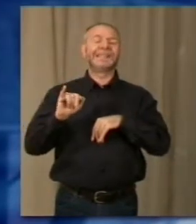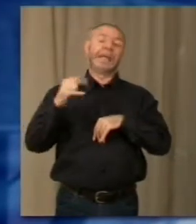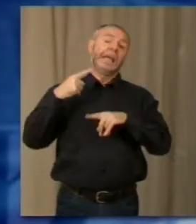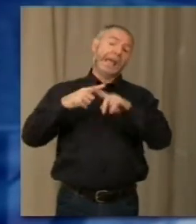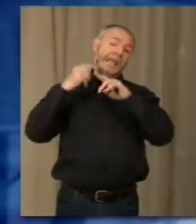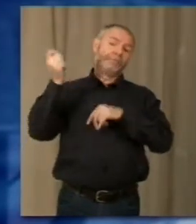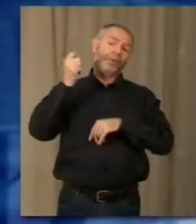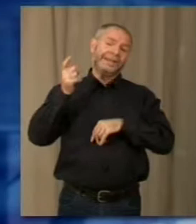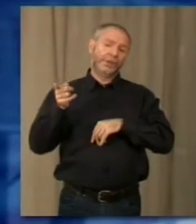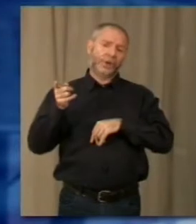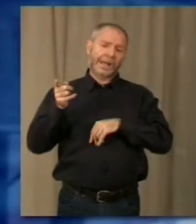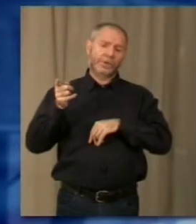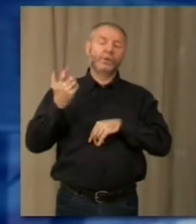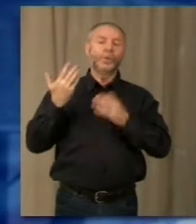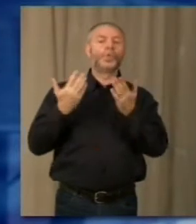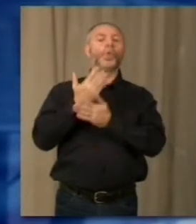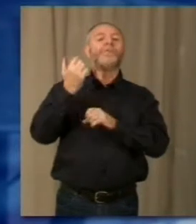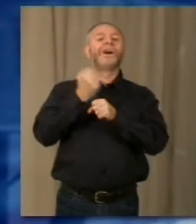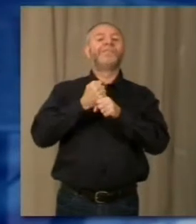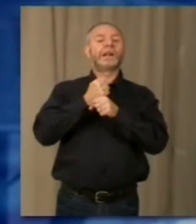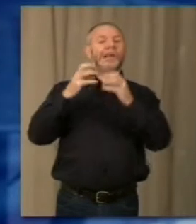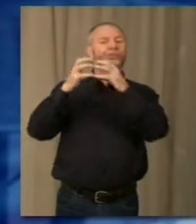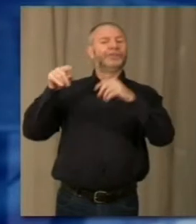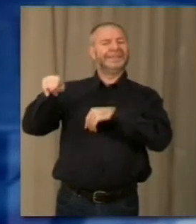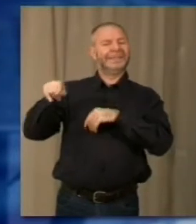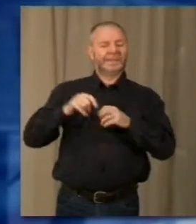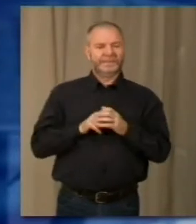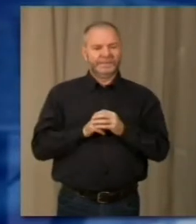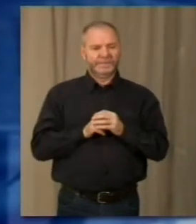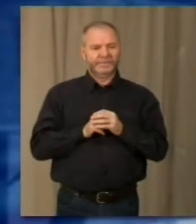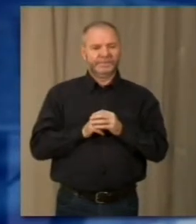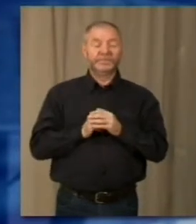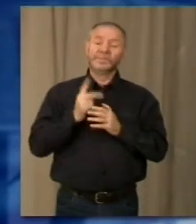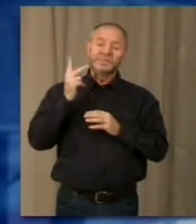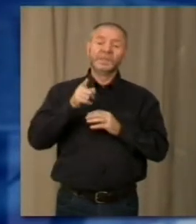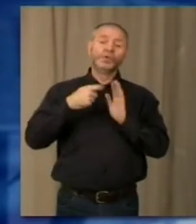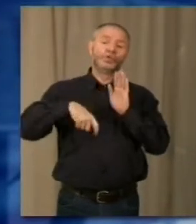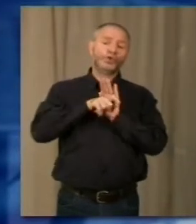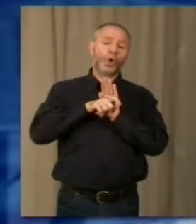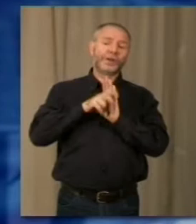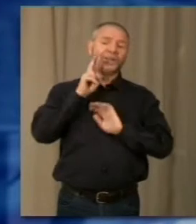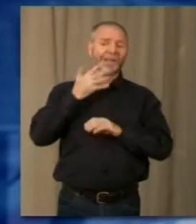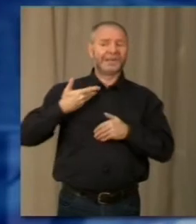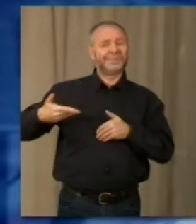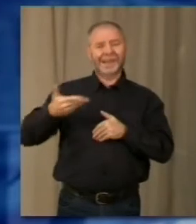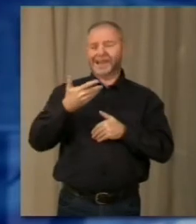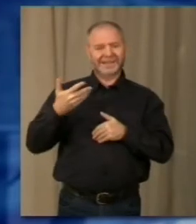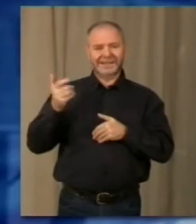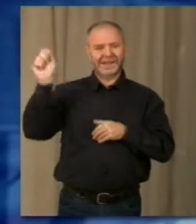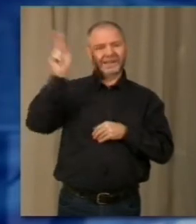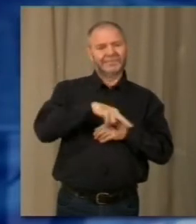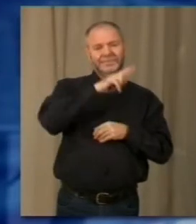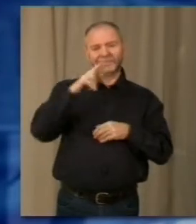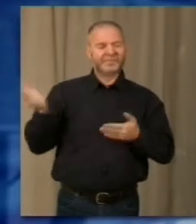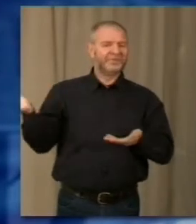l'allestimento chiave in mano della nuova farmacia comunale. Si è cancellata così una testimonianza della storia verbanese, che però l'amministrazione comunale